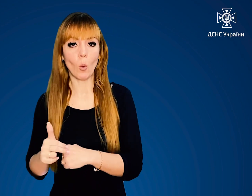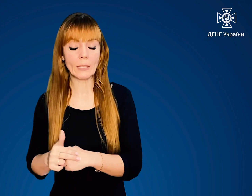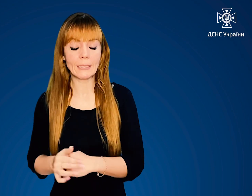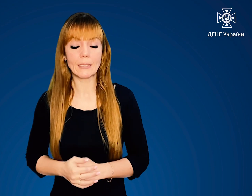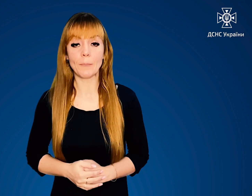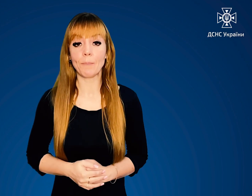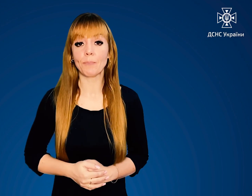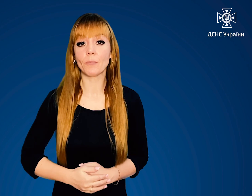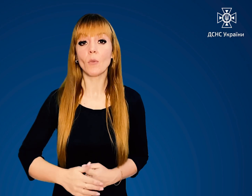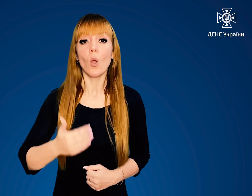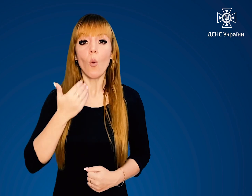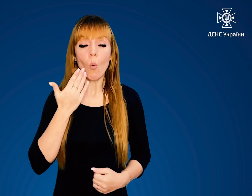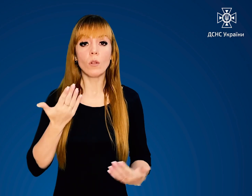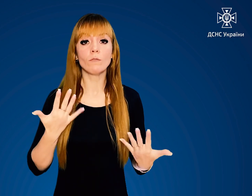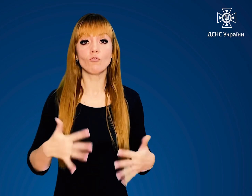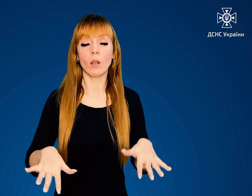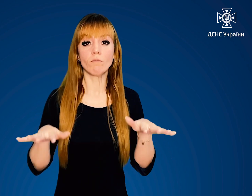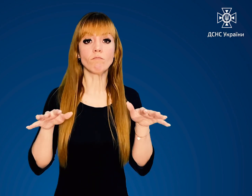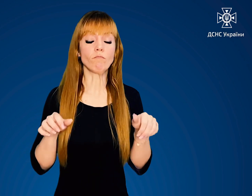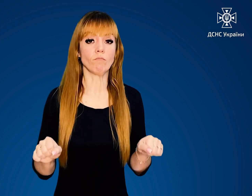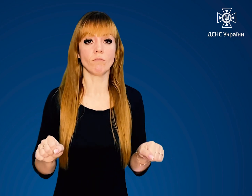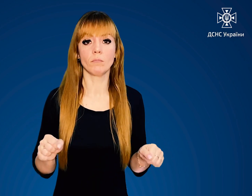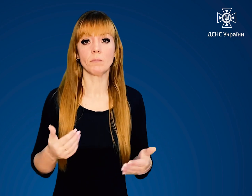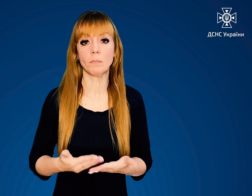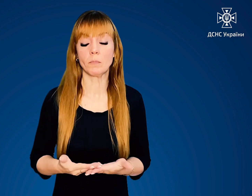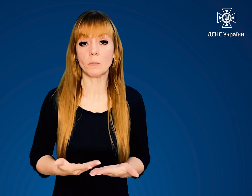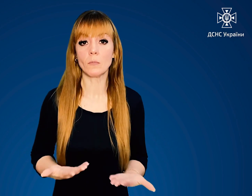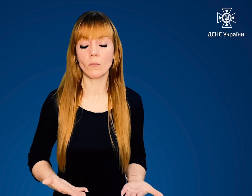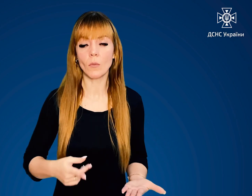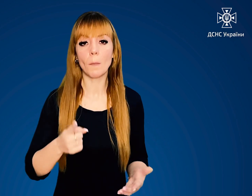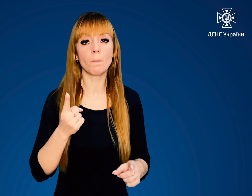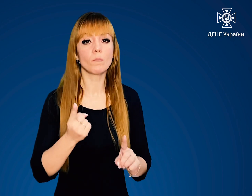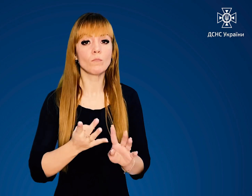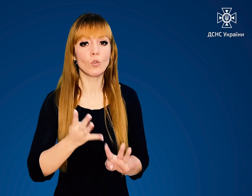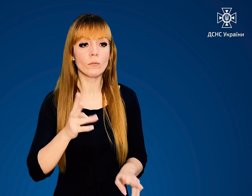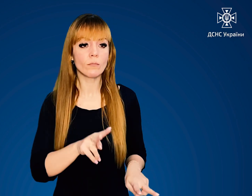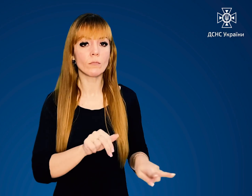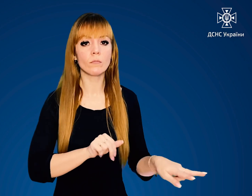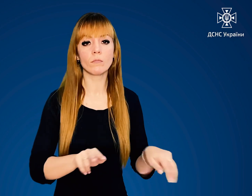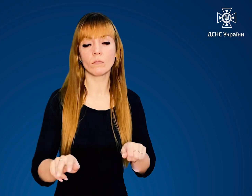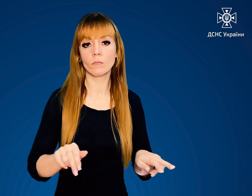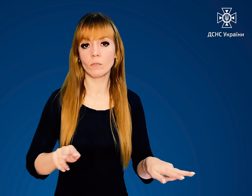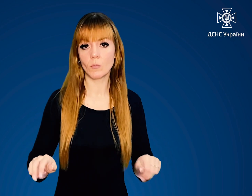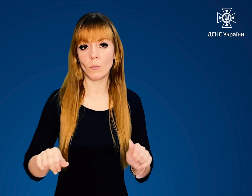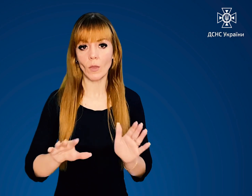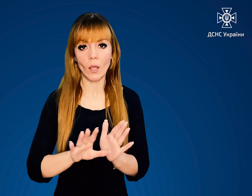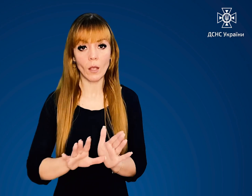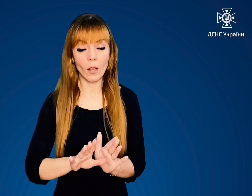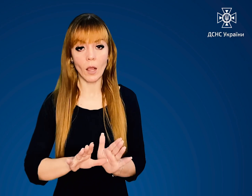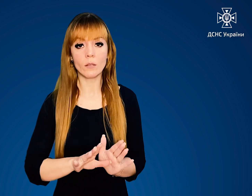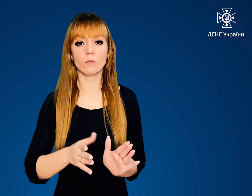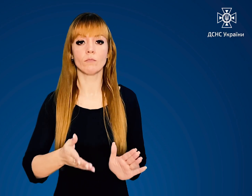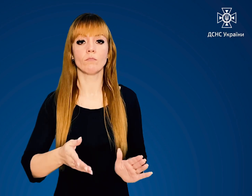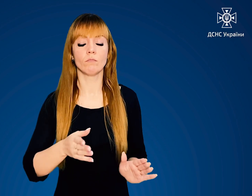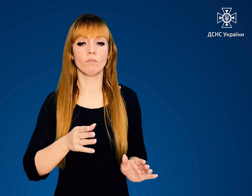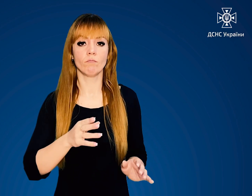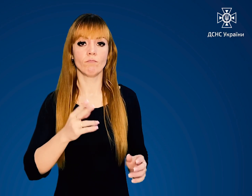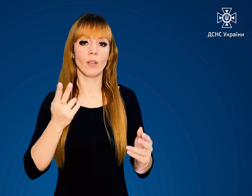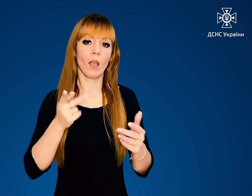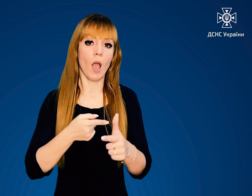електропостачання Першочергово відключіть електроприлади від мережі або вимкніть